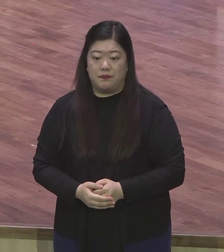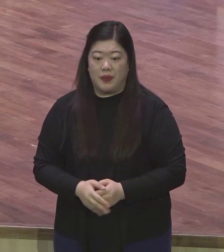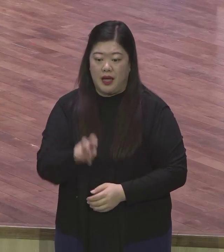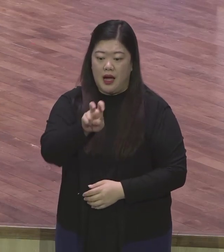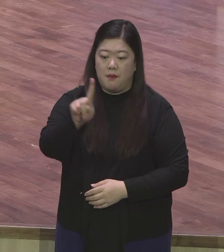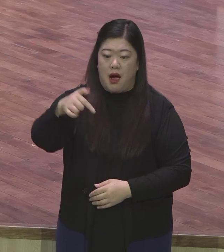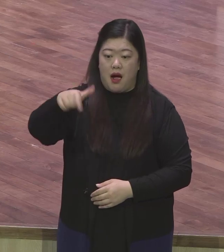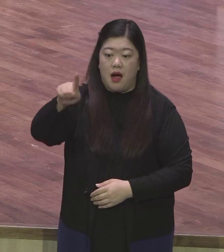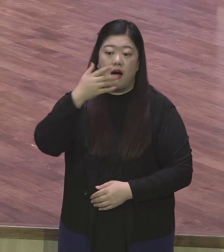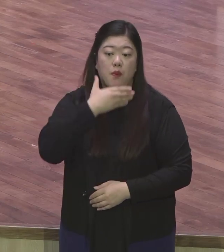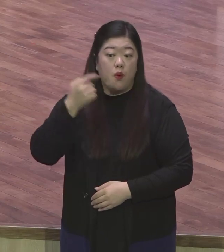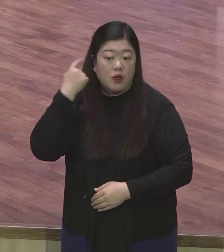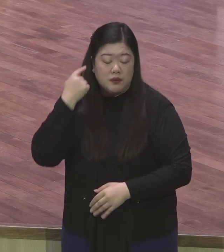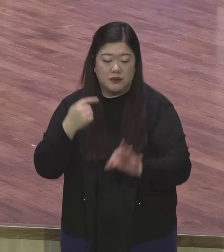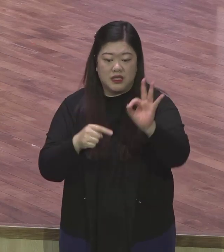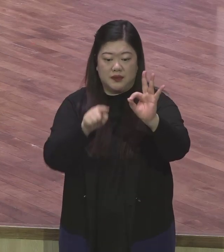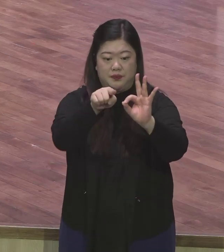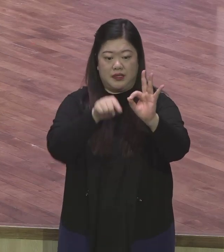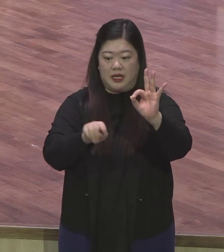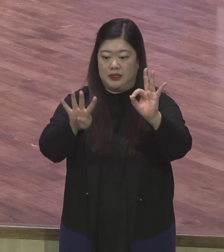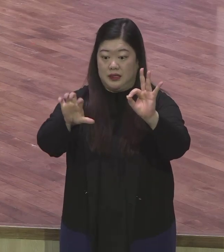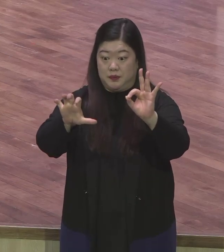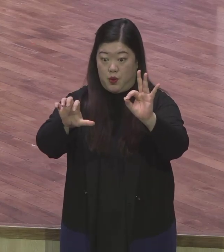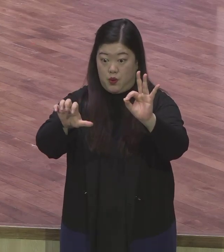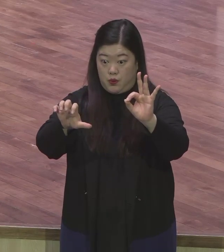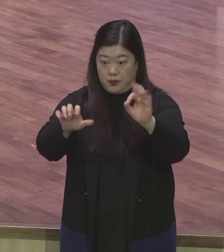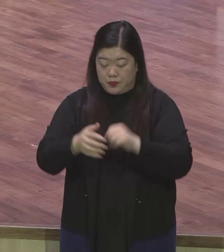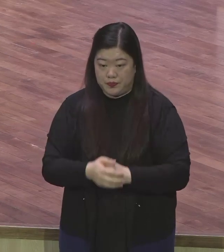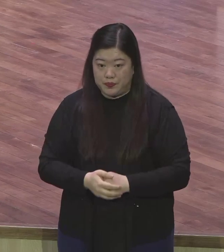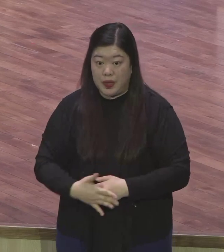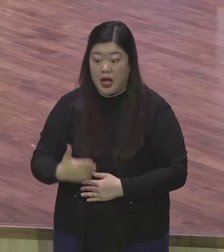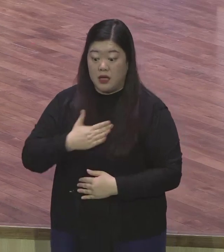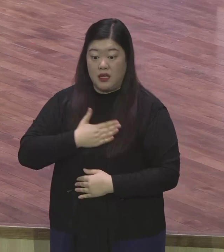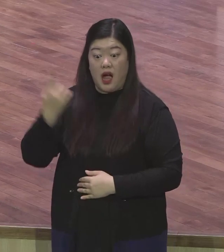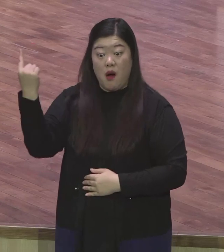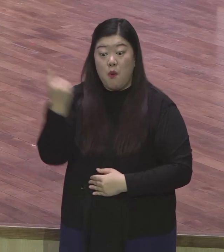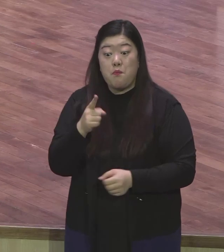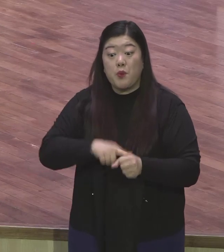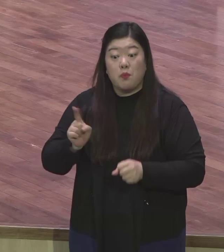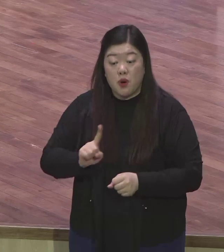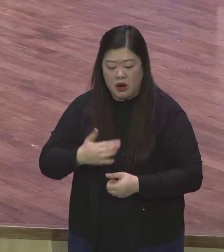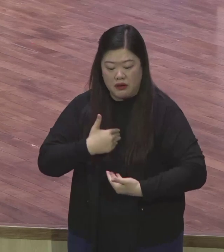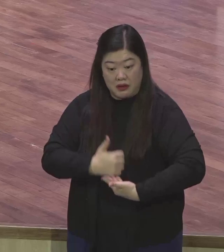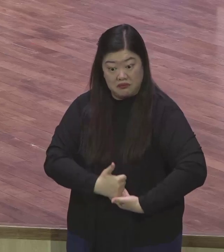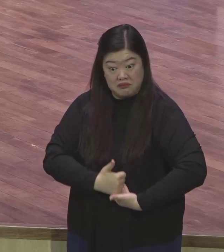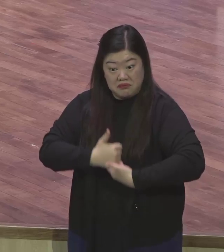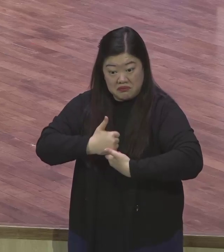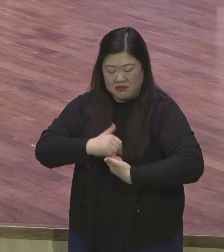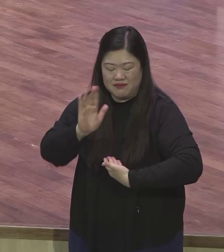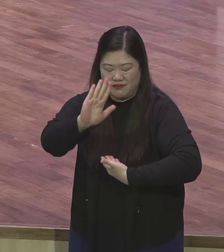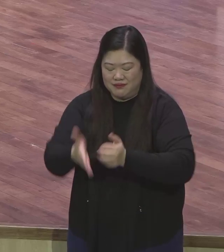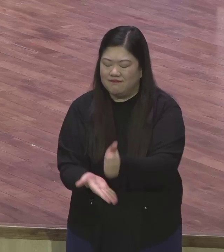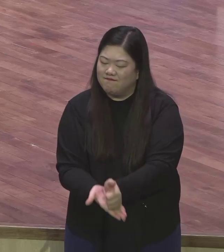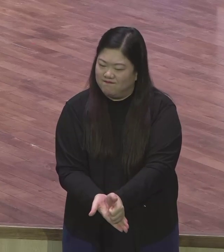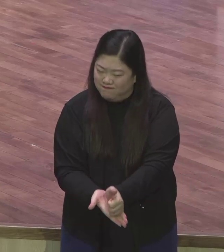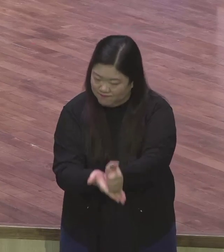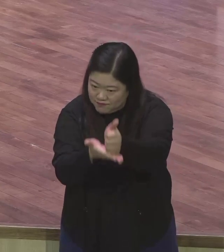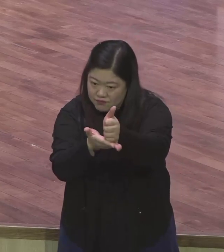사줄로 오지로 보면 인자가 온 것은 성김을 받으라 하며 아니라 도리어 숨기려 하고 자기 목숨을 많은